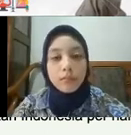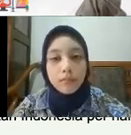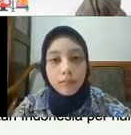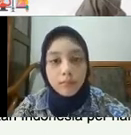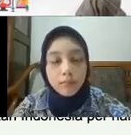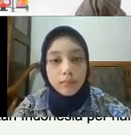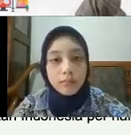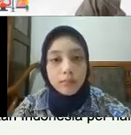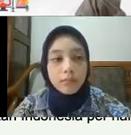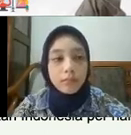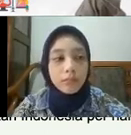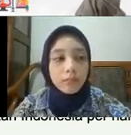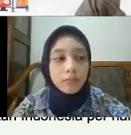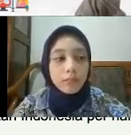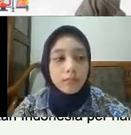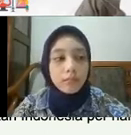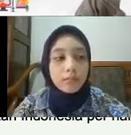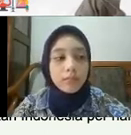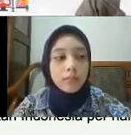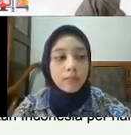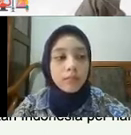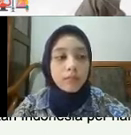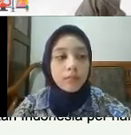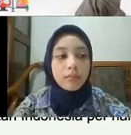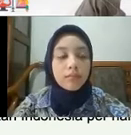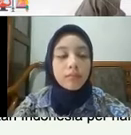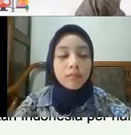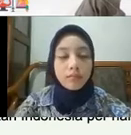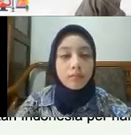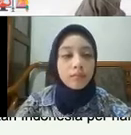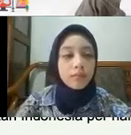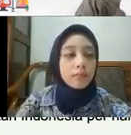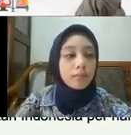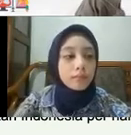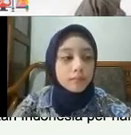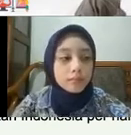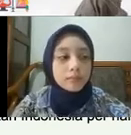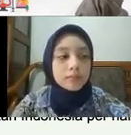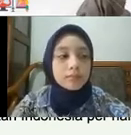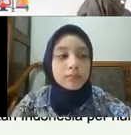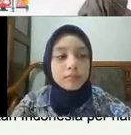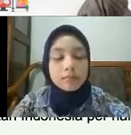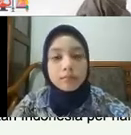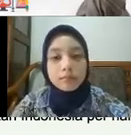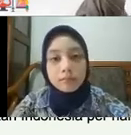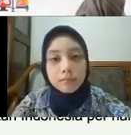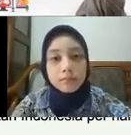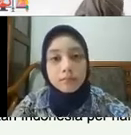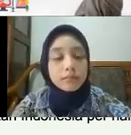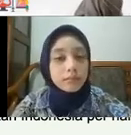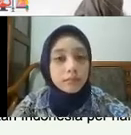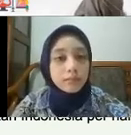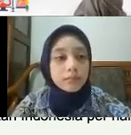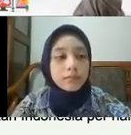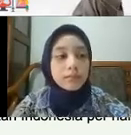dimulai Karena peningkatan sampah, plastik, dan medis Saat ini sudah betul